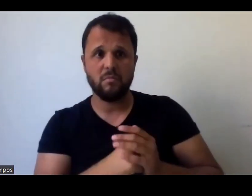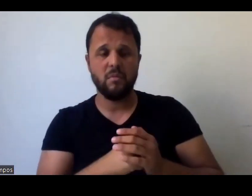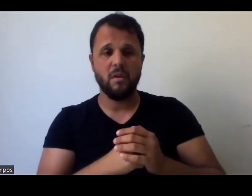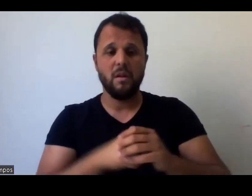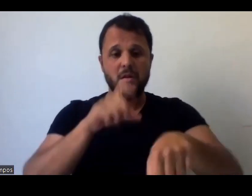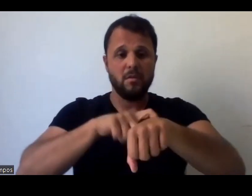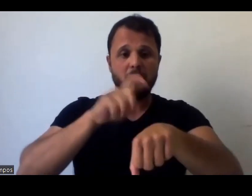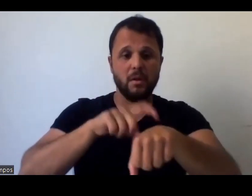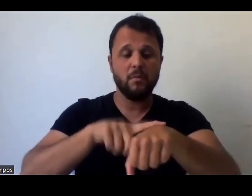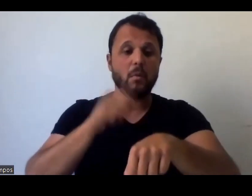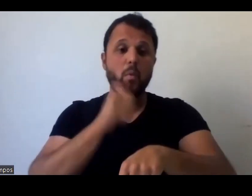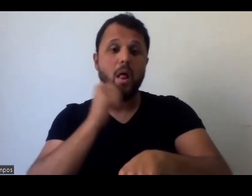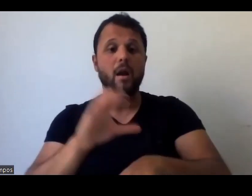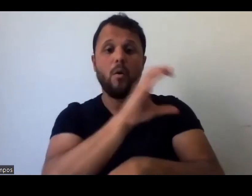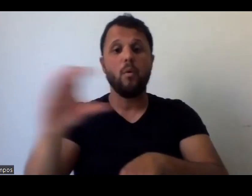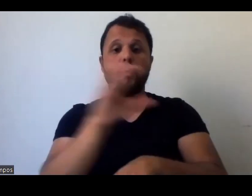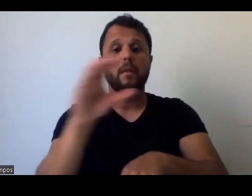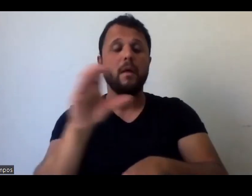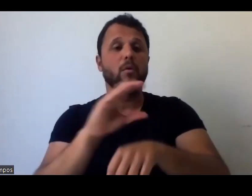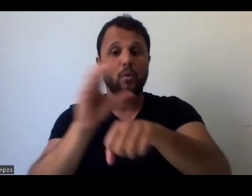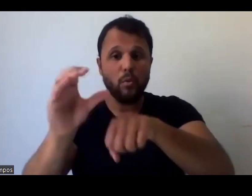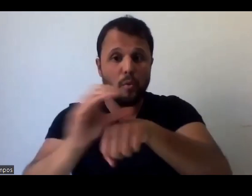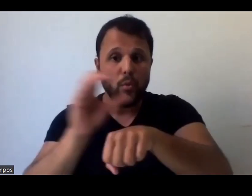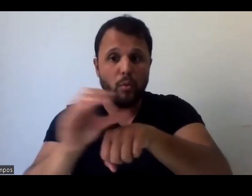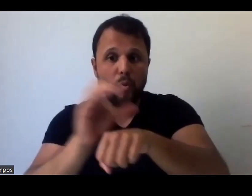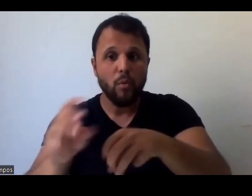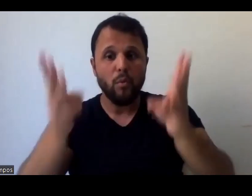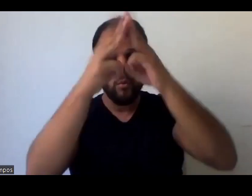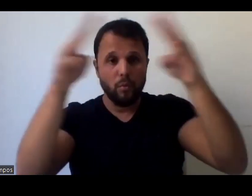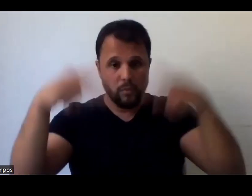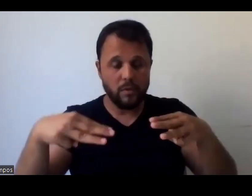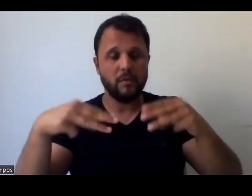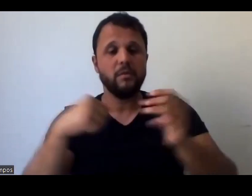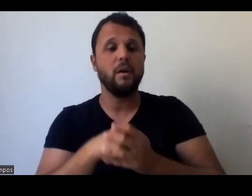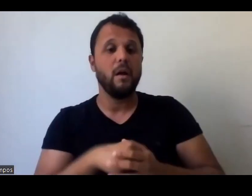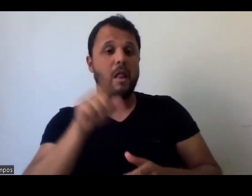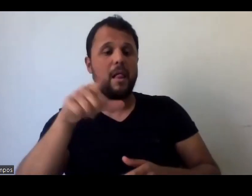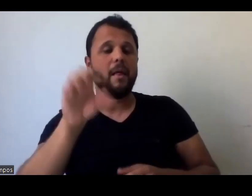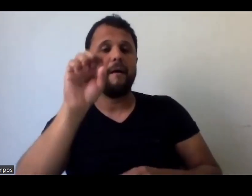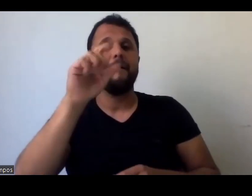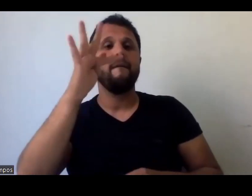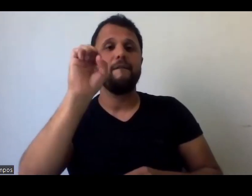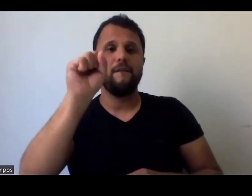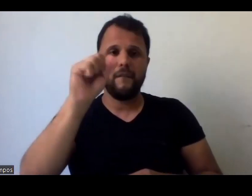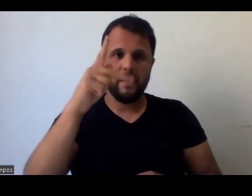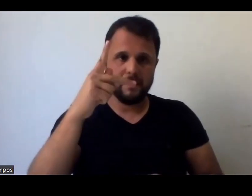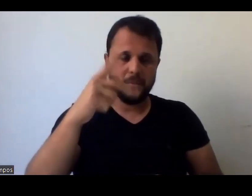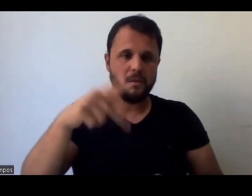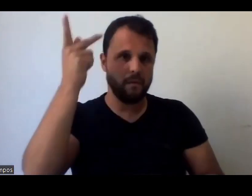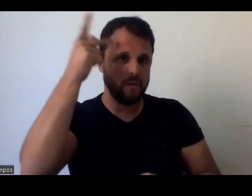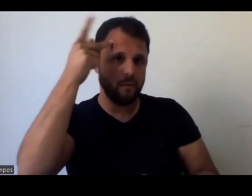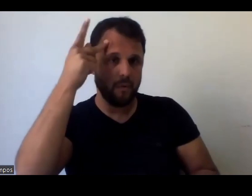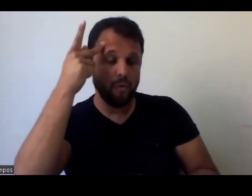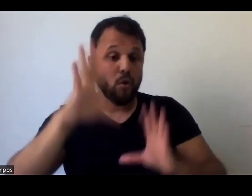coordenadora do curso de museologia, especialização em museologia na FESP de São Paulo. Então, o que acontece? Todos os alunos dela do